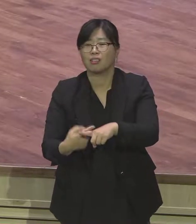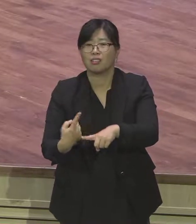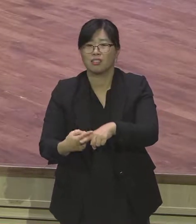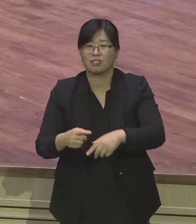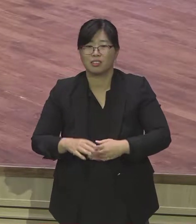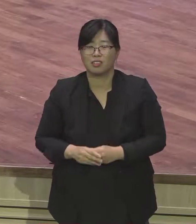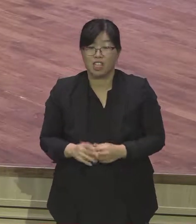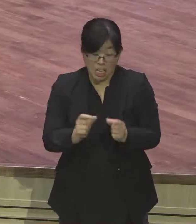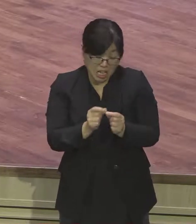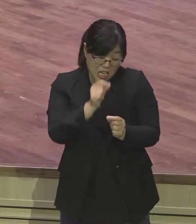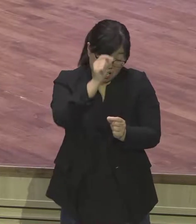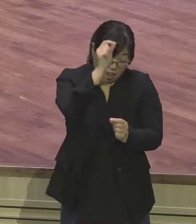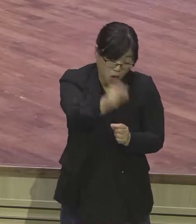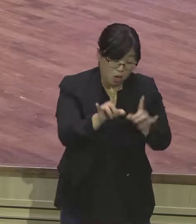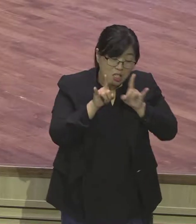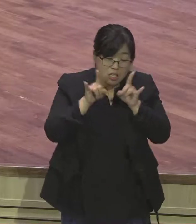해방시켜줬다. 뺏었다.